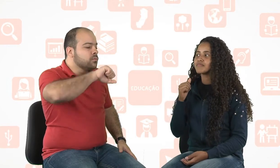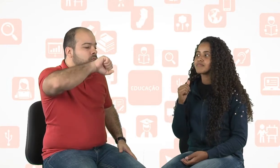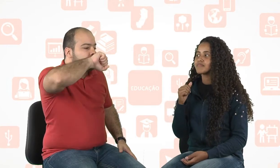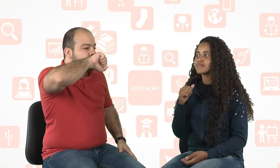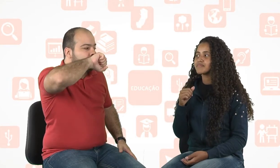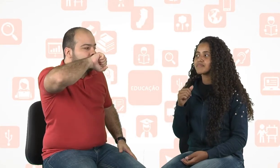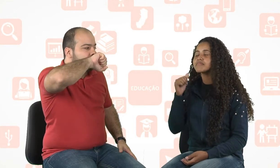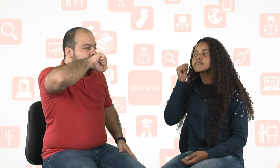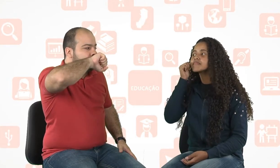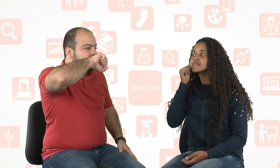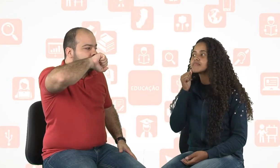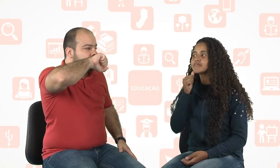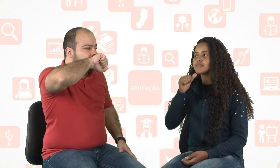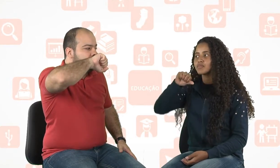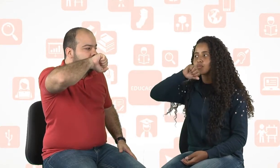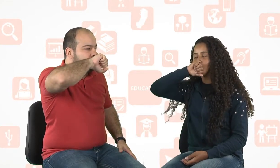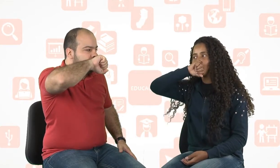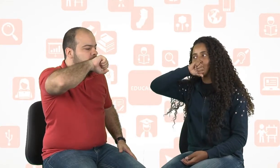Beijo na mão. Mãe. Mãe.